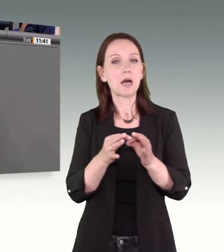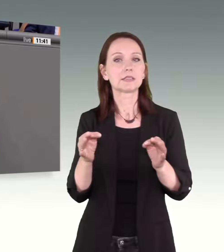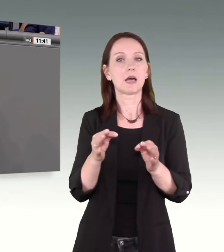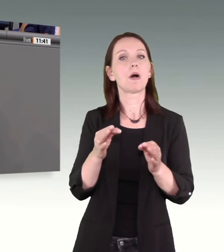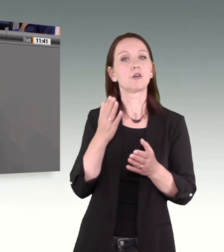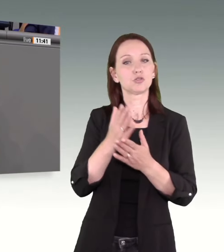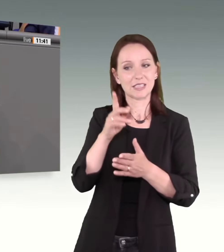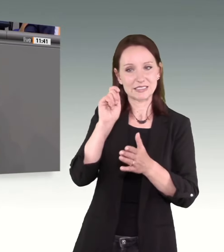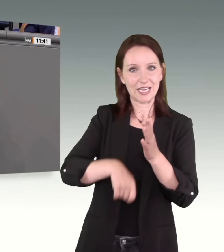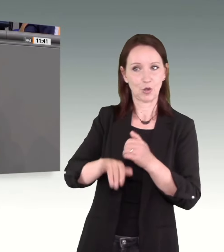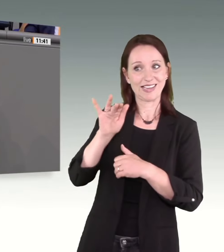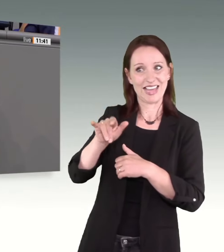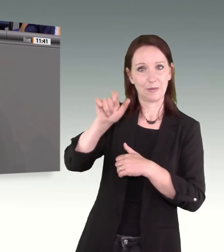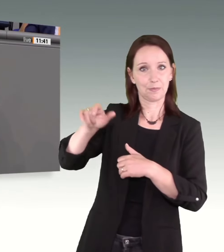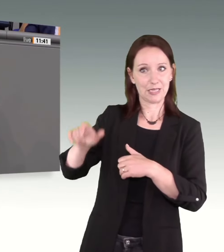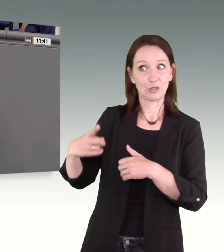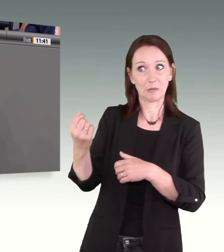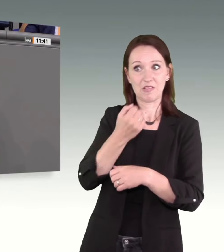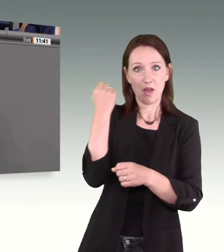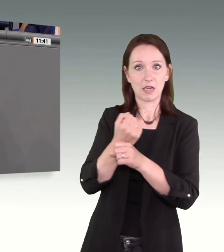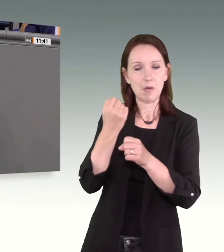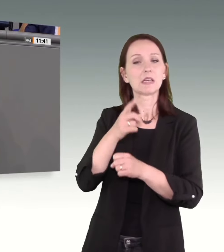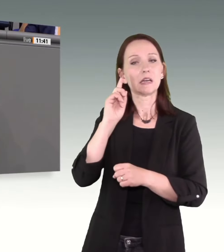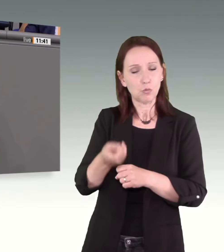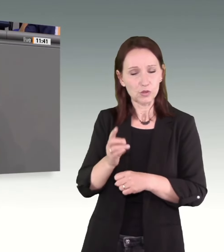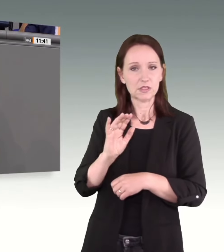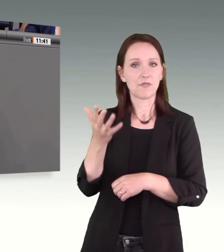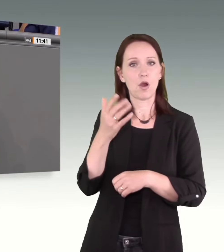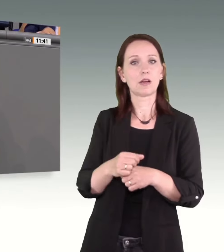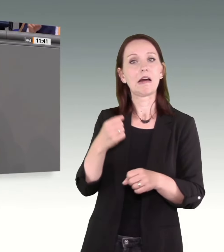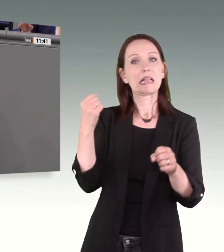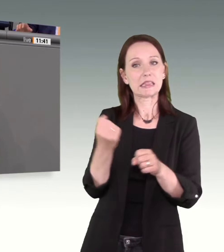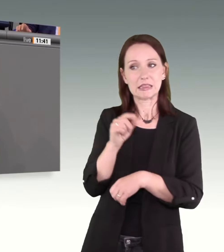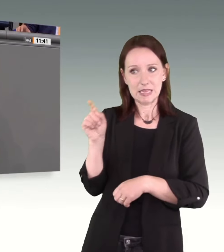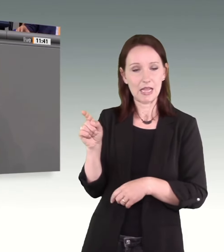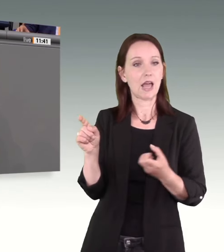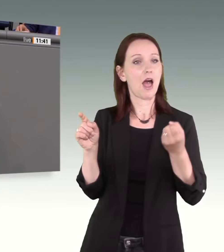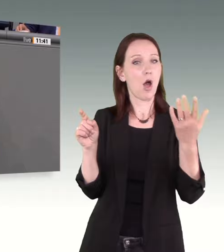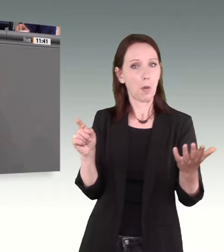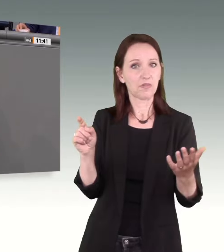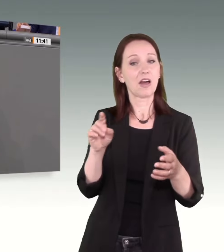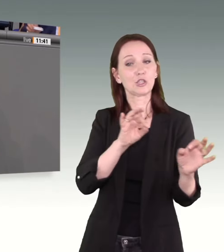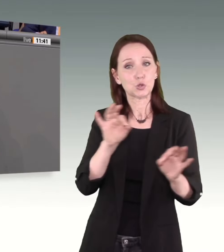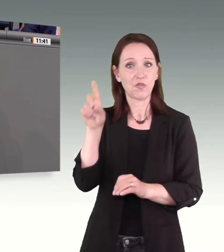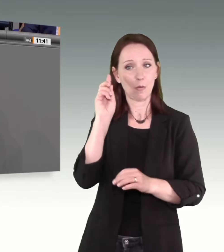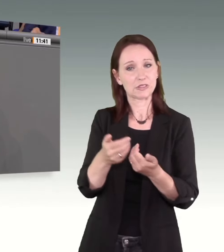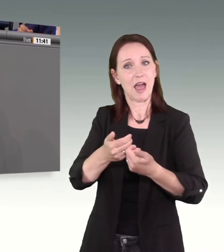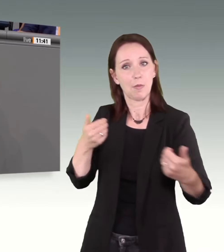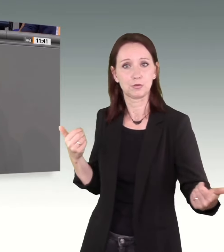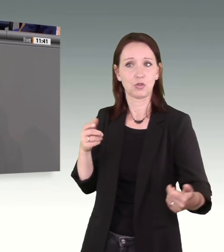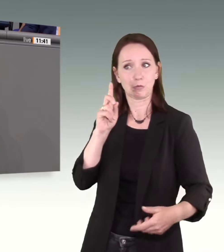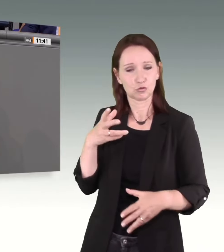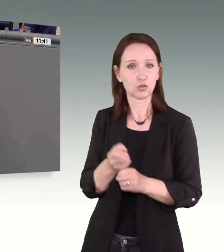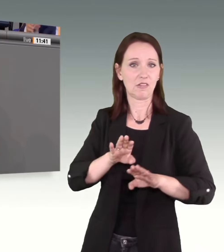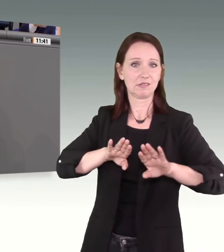gewaltausübende Personen müssen funktionieren. Täter müssen verlässlich von den Opfern ferngehalten werden. Wir müssen allen